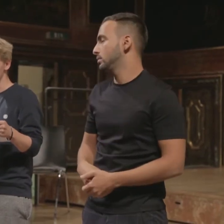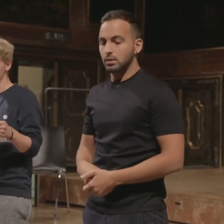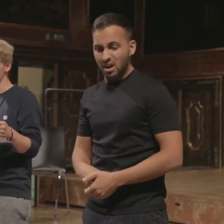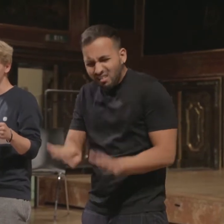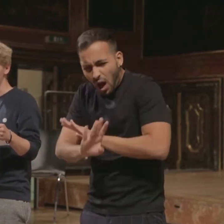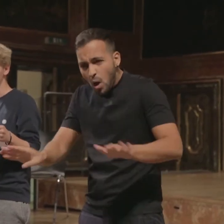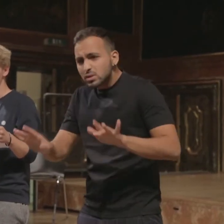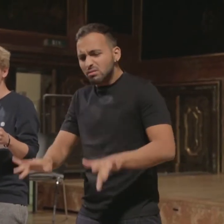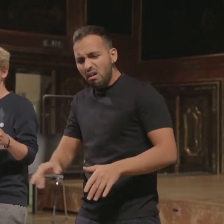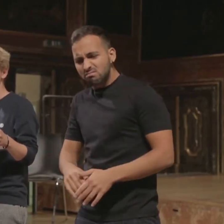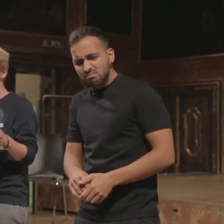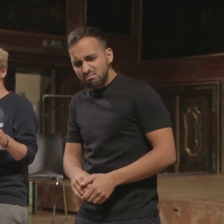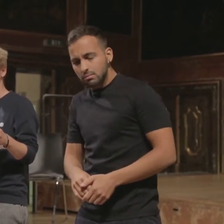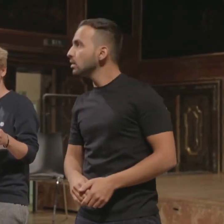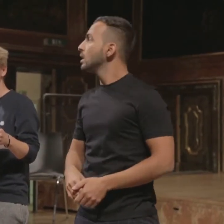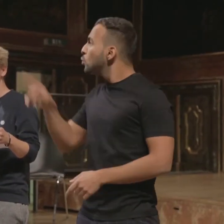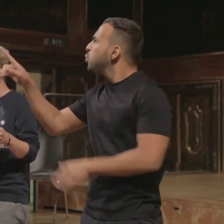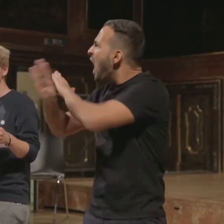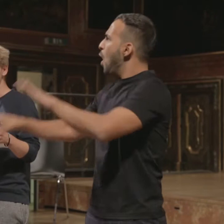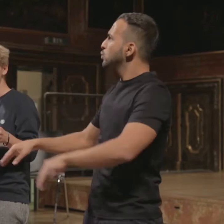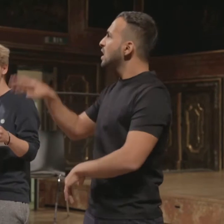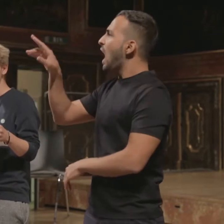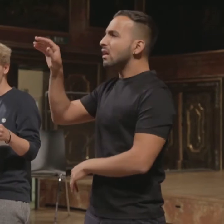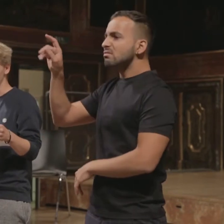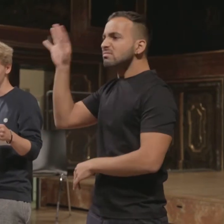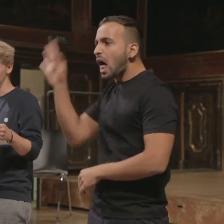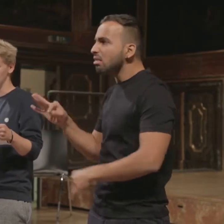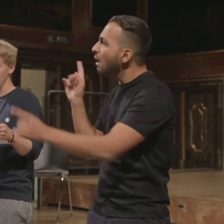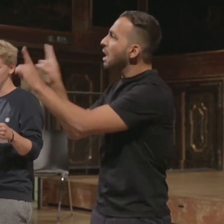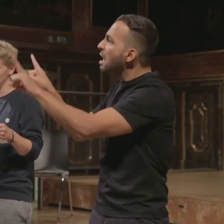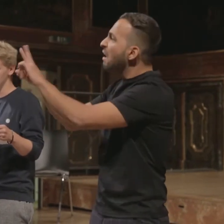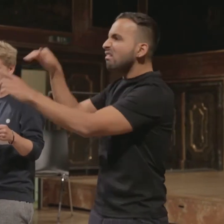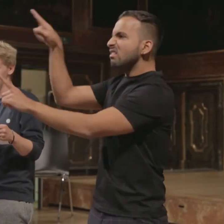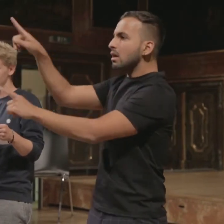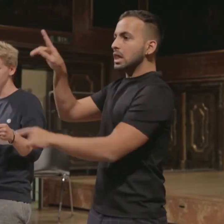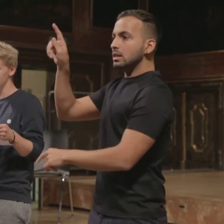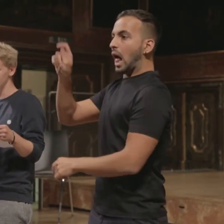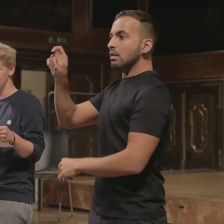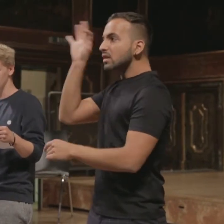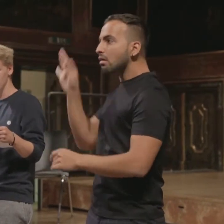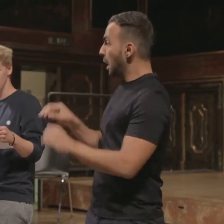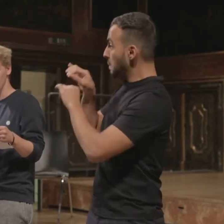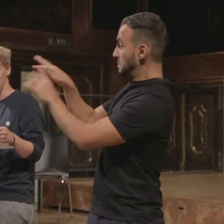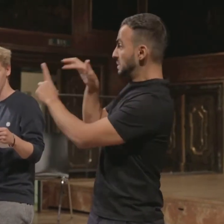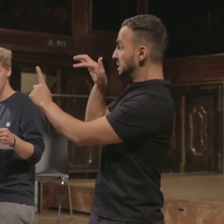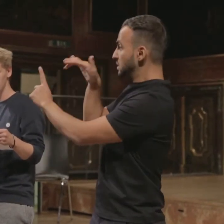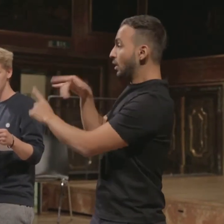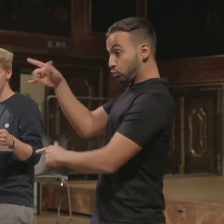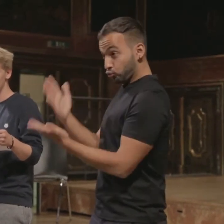Zeit mit Tante Anke zu verbringen, hielt ich dagegen. Dieser esoterische Firlefanz und dieses Heilmethoden-Geschwafel machen dich ganz Wugi im Kopf. Sie würde